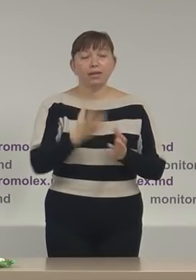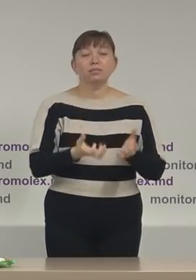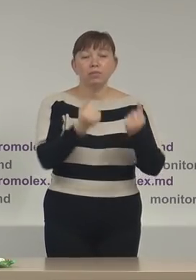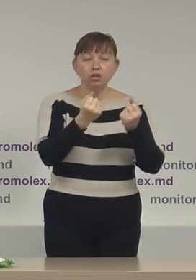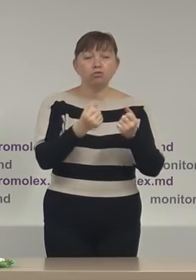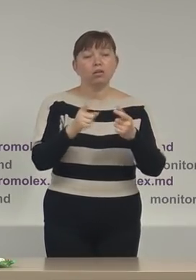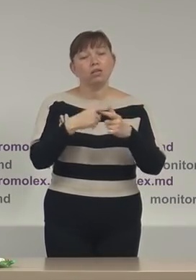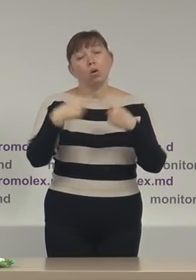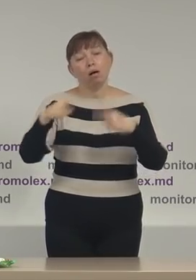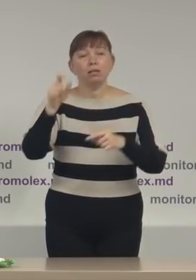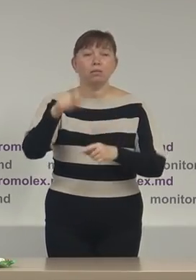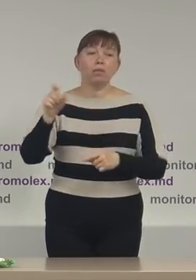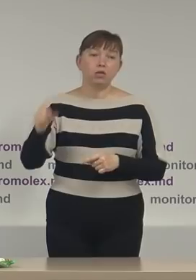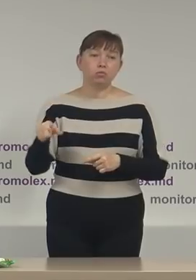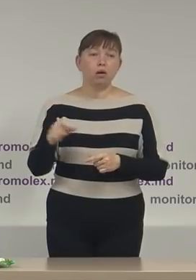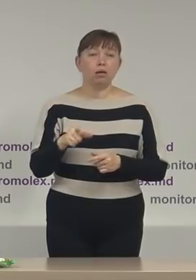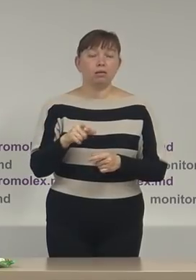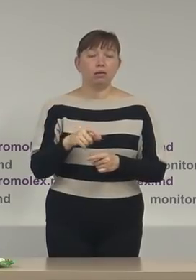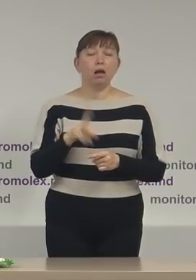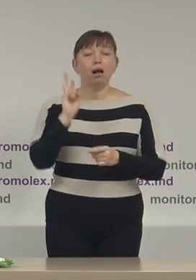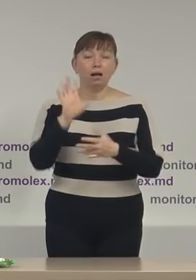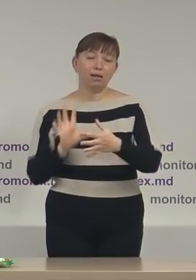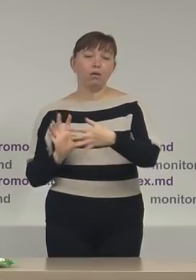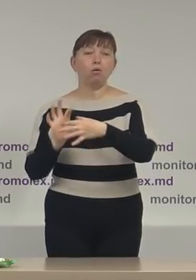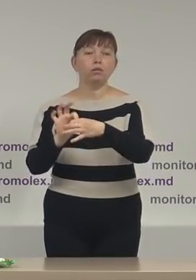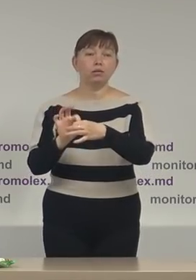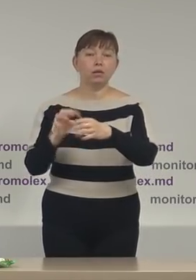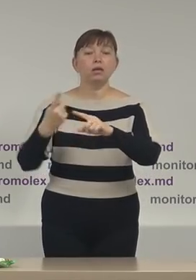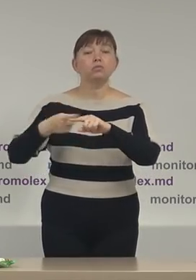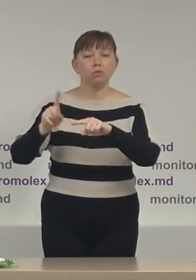sau alte persoane conectate cu